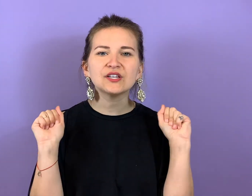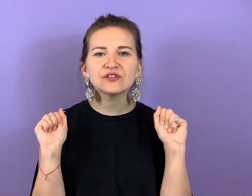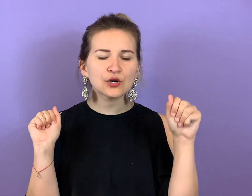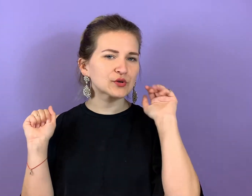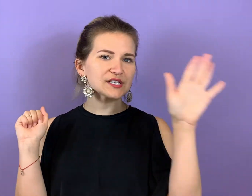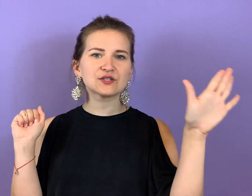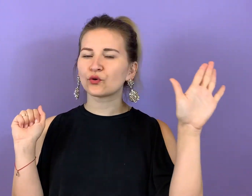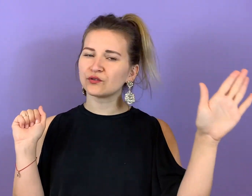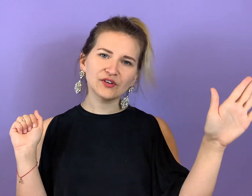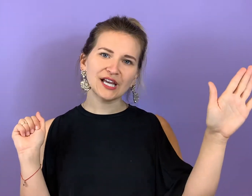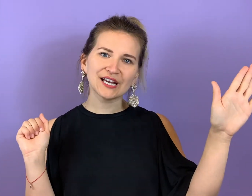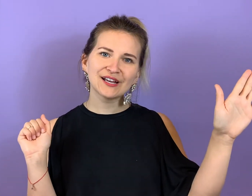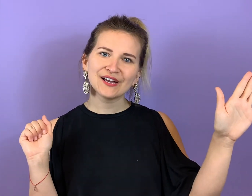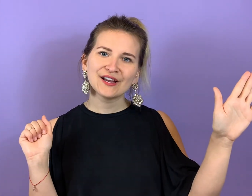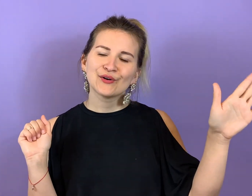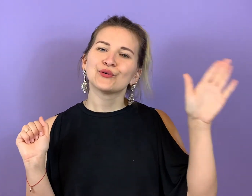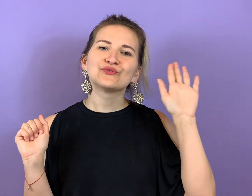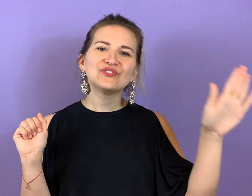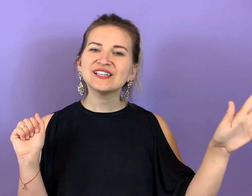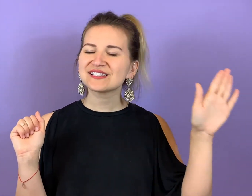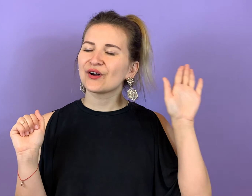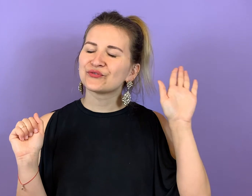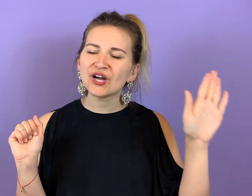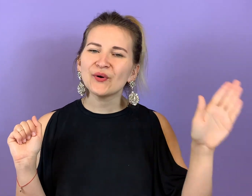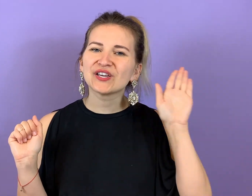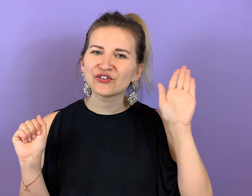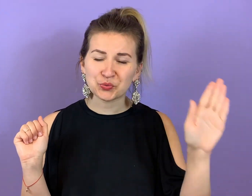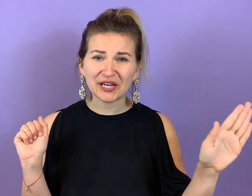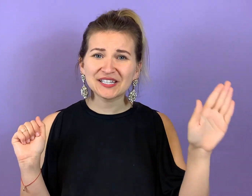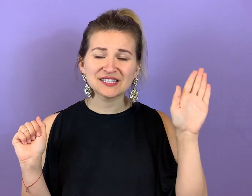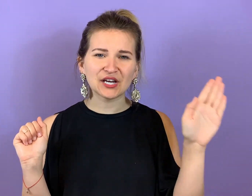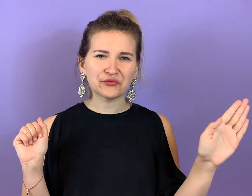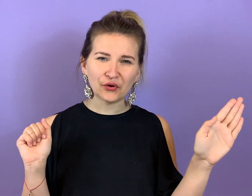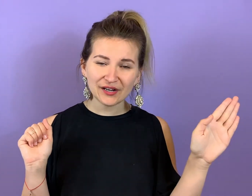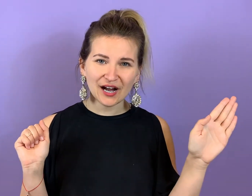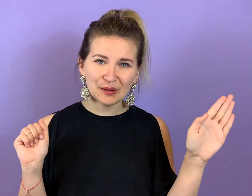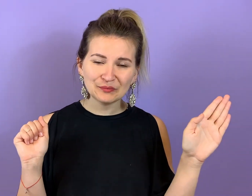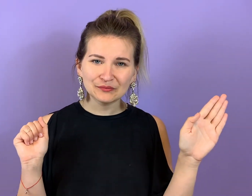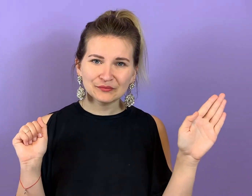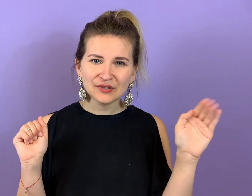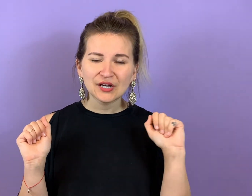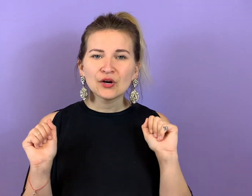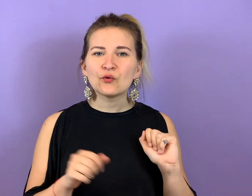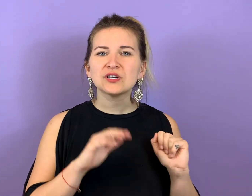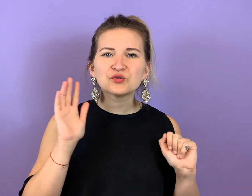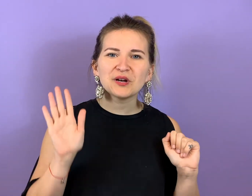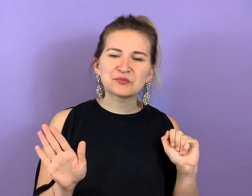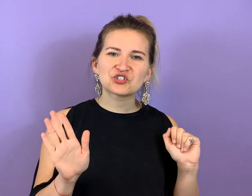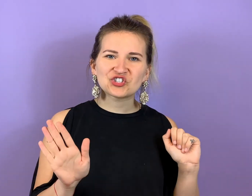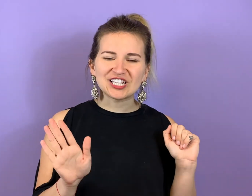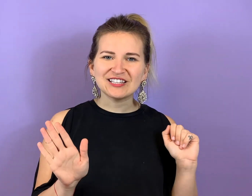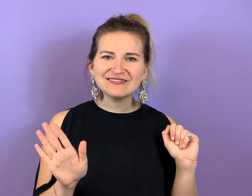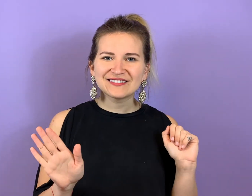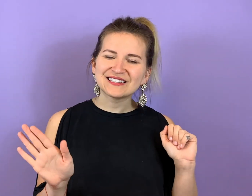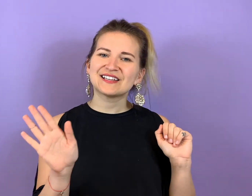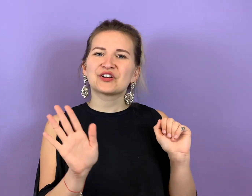Entweder du gehst einen neuen Weg und wirst auf Dauer, ich verspreche es dir, haben oder du bleibst stehen in deiner